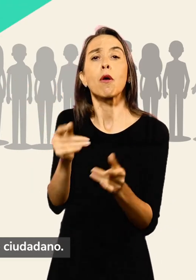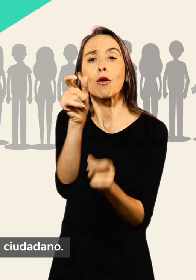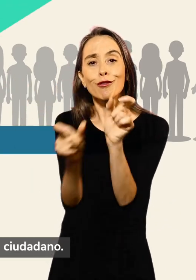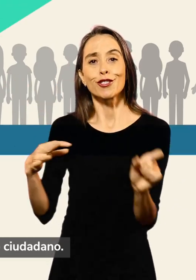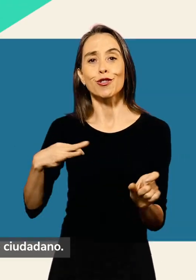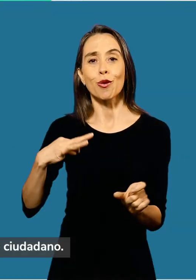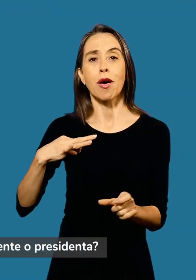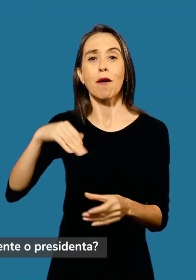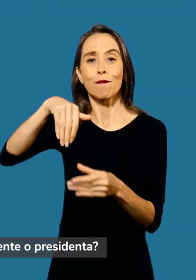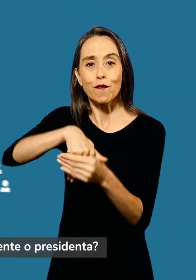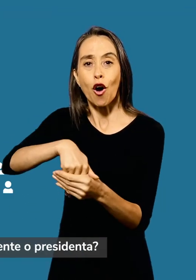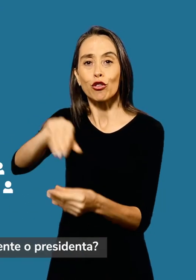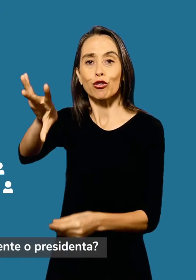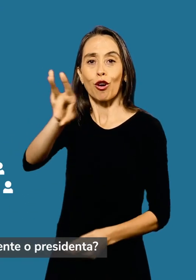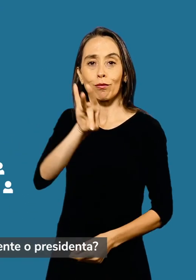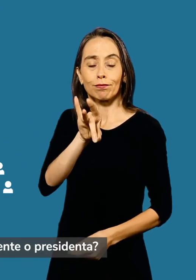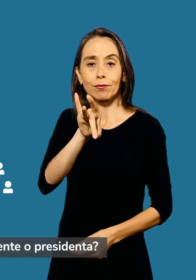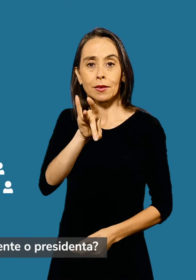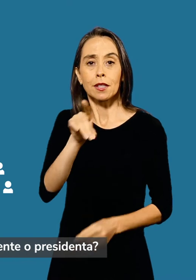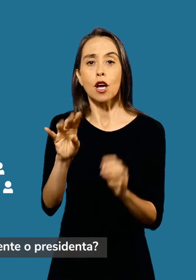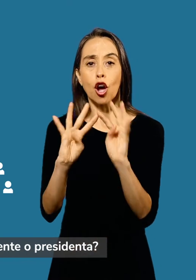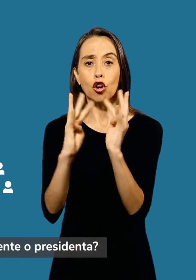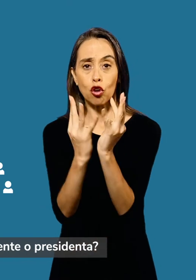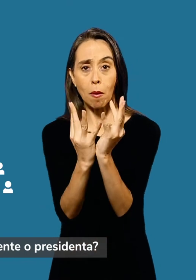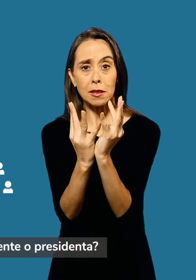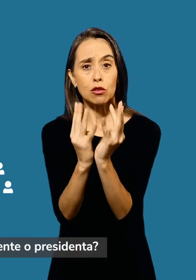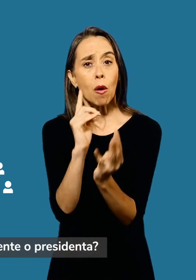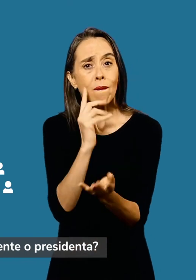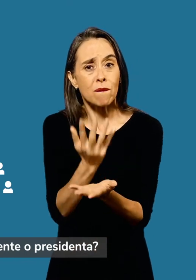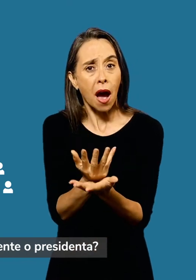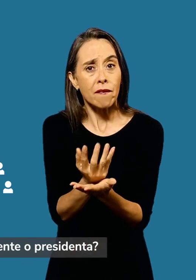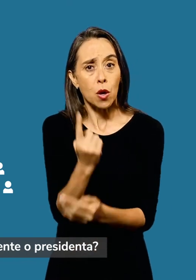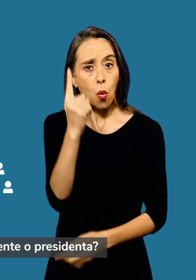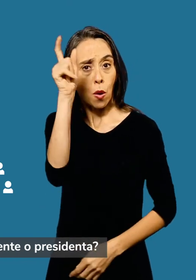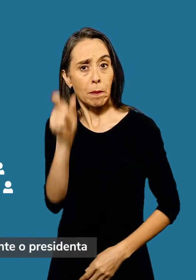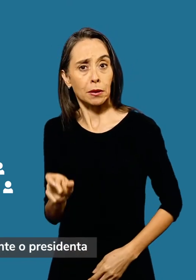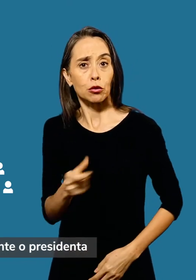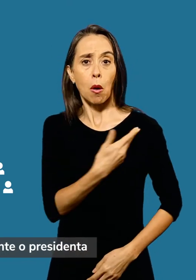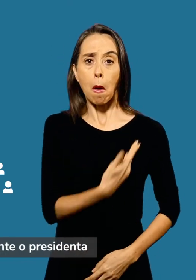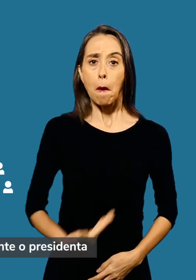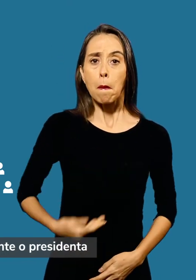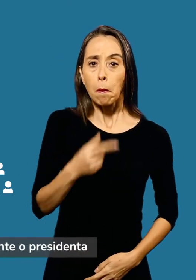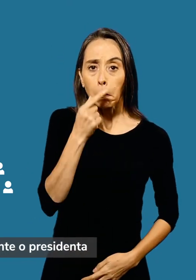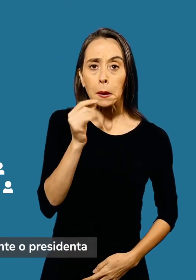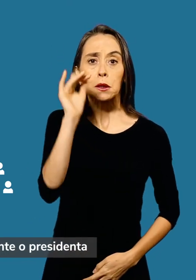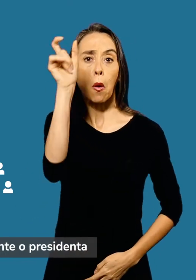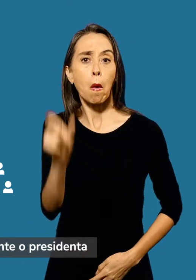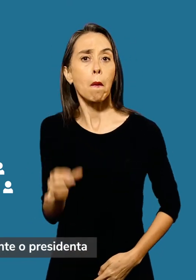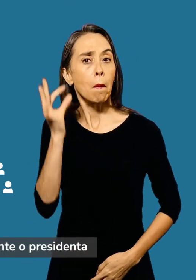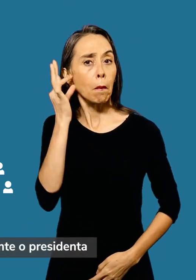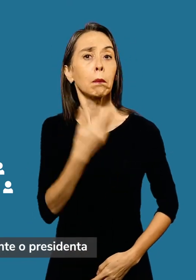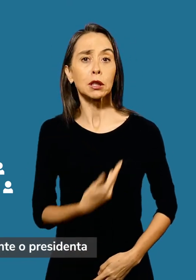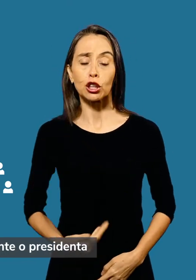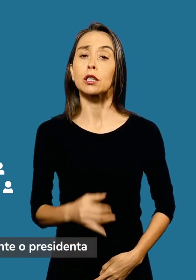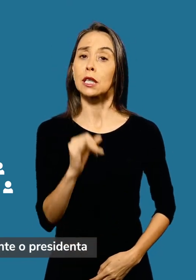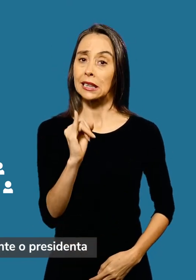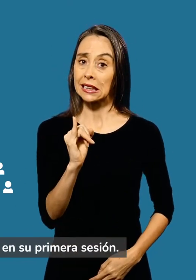¿La convención tendrá un presidente o presidenta? Sí, deberán elegir a un presidente o